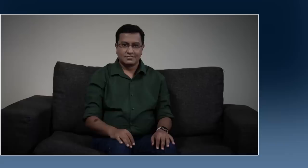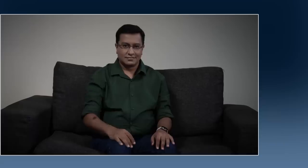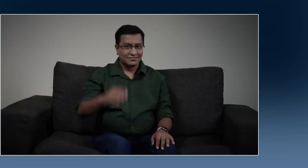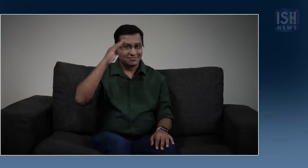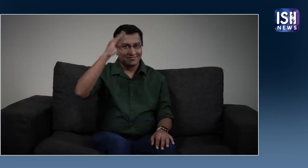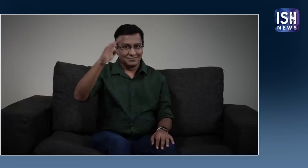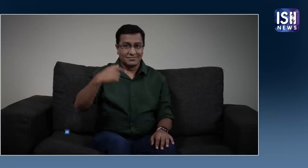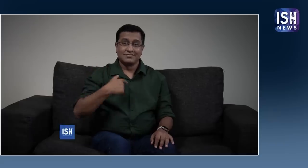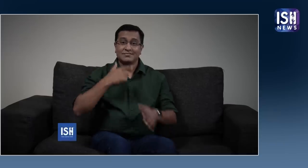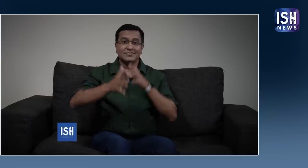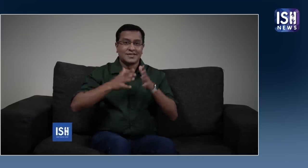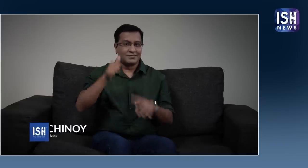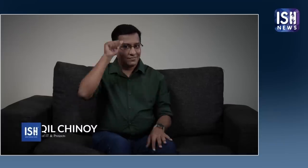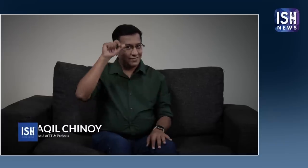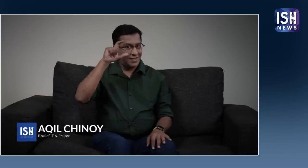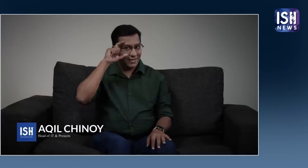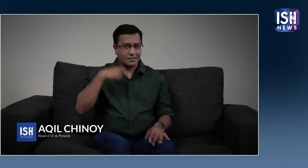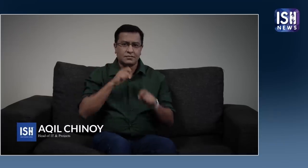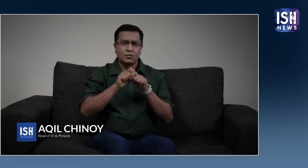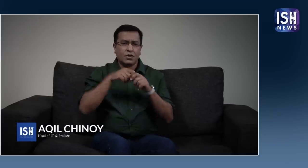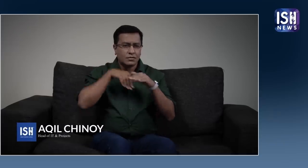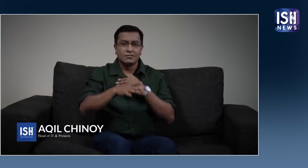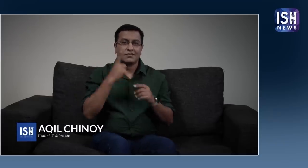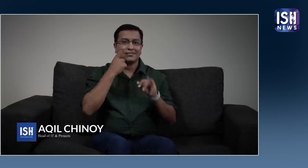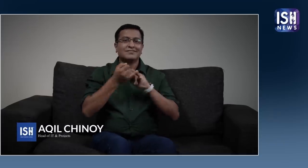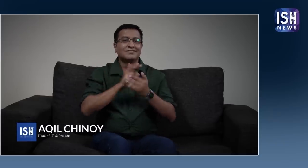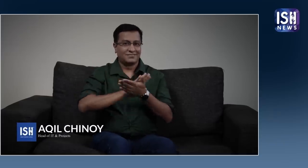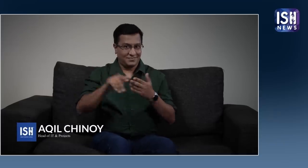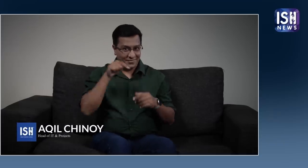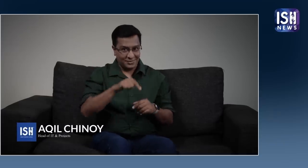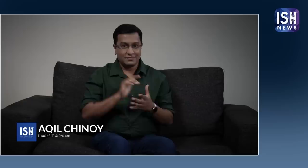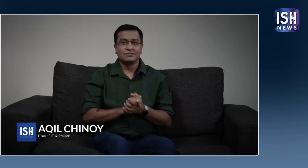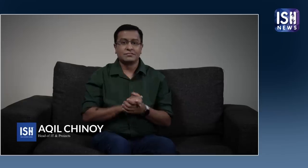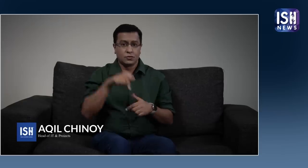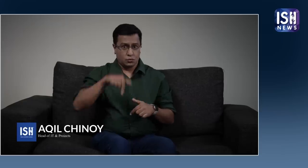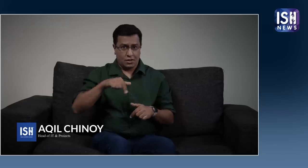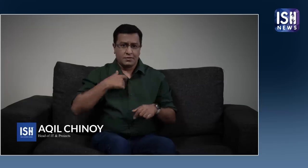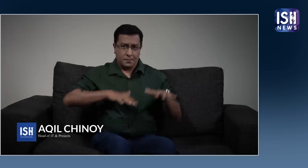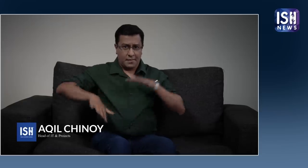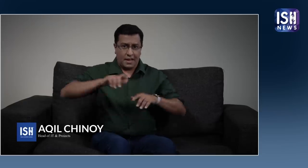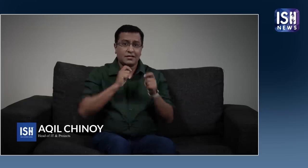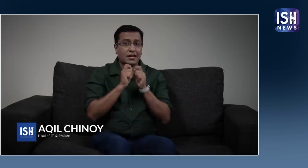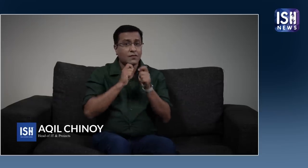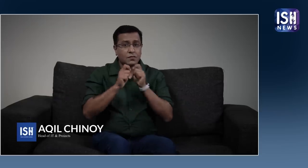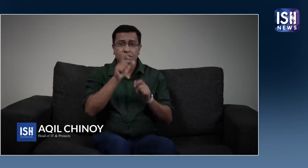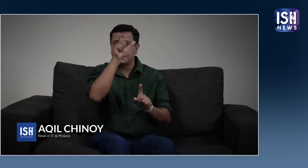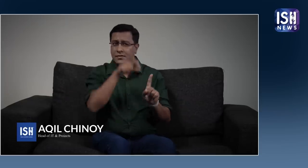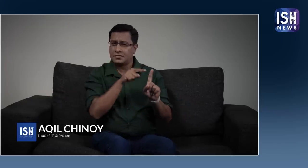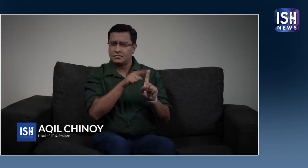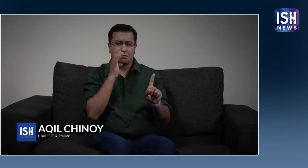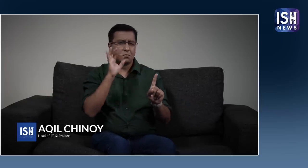नमस्ते, ये मेरा साइन नेम है अकील शिनोय, मैं आईएसेच में काम करता हूँ, आज मैं एक बहुती प्रसित्र